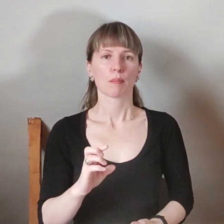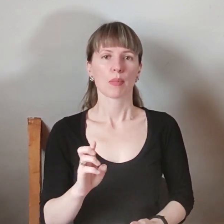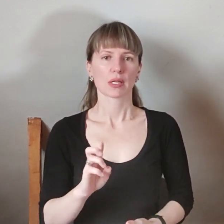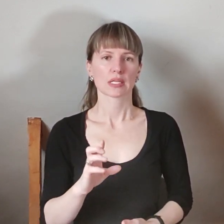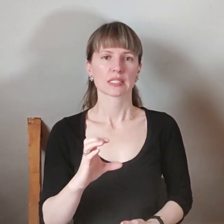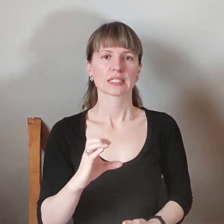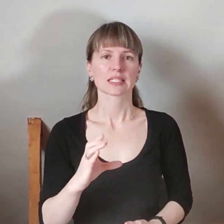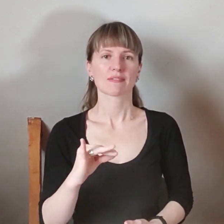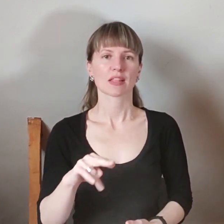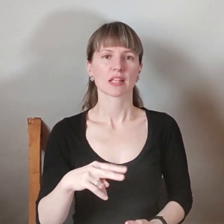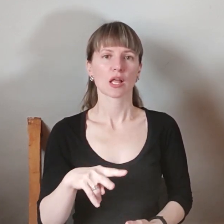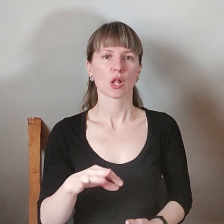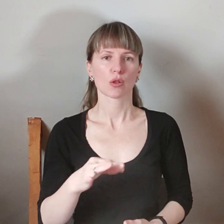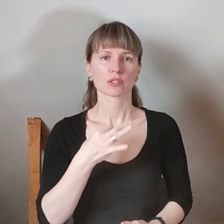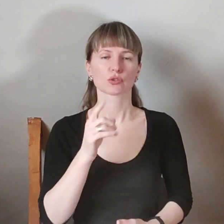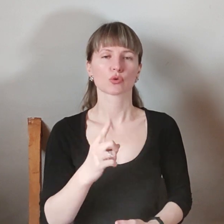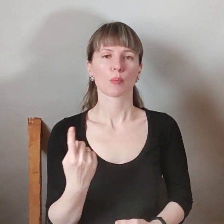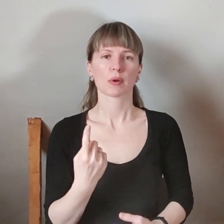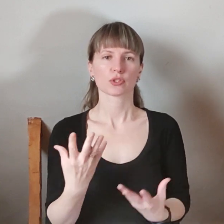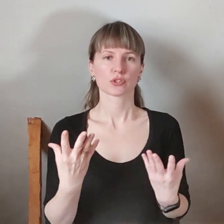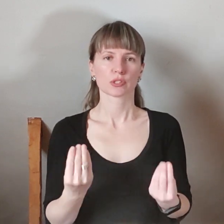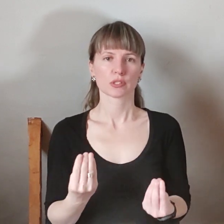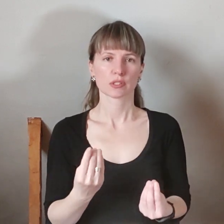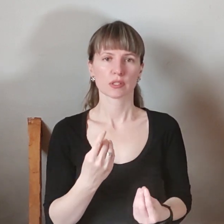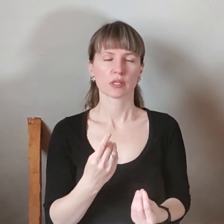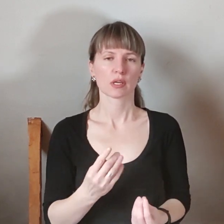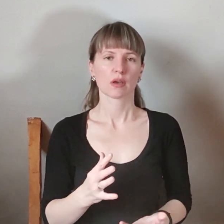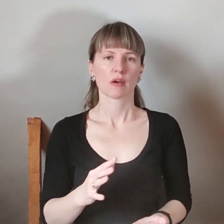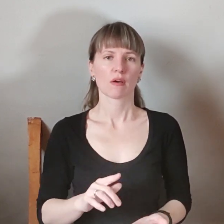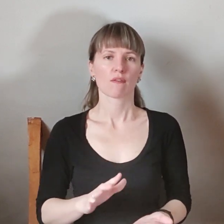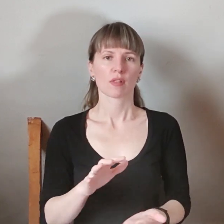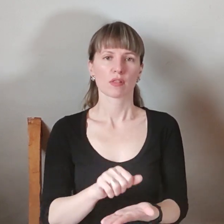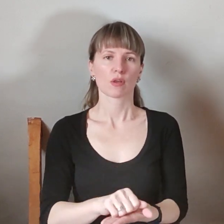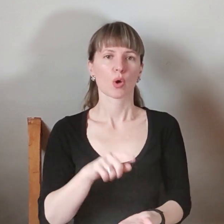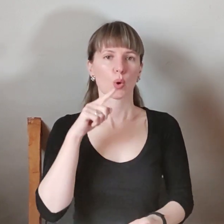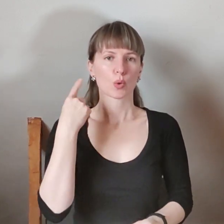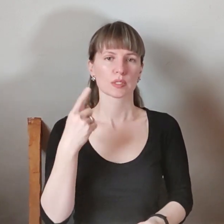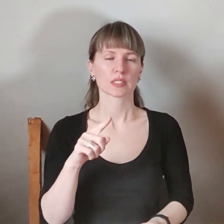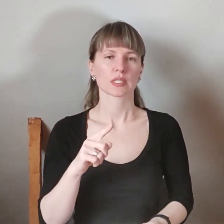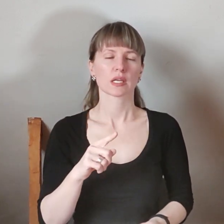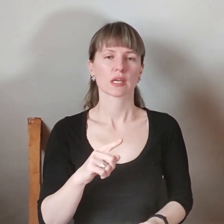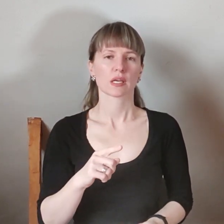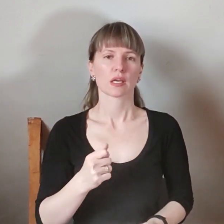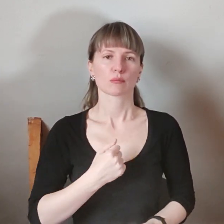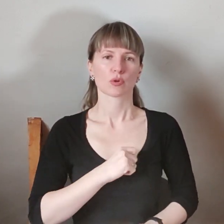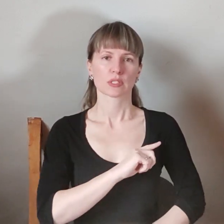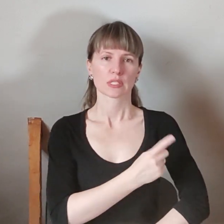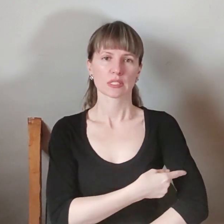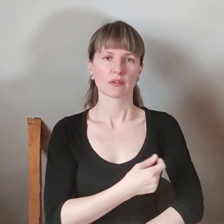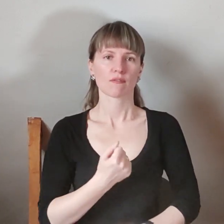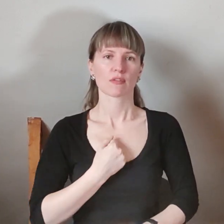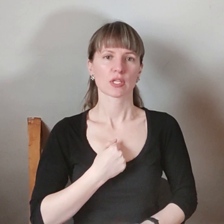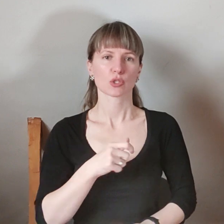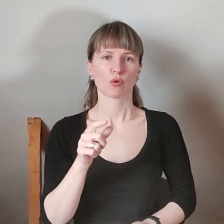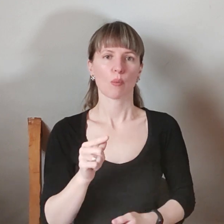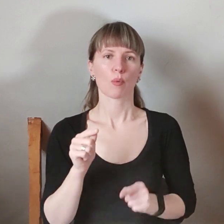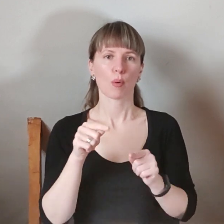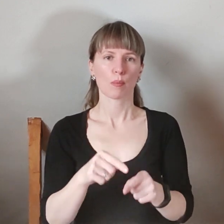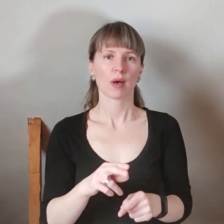Він зазначив, що у пачі в мірторгнення російських збройних сил в Україну військова потрапила під ракетний удар. У